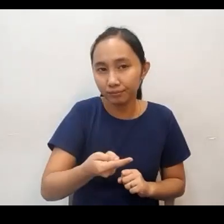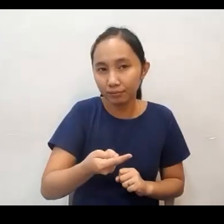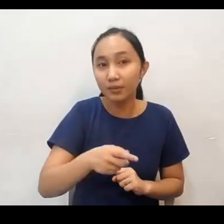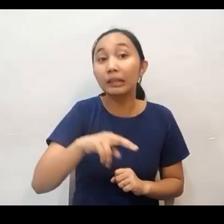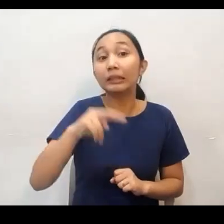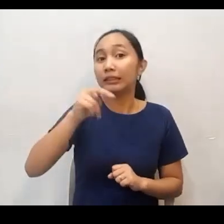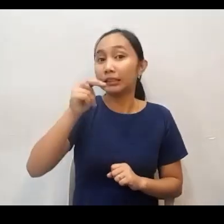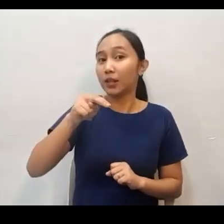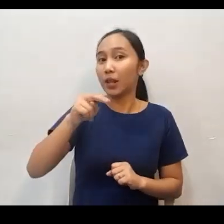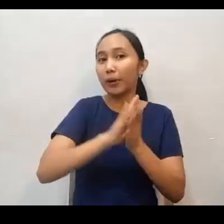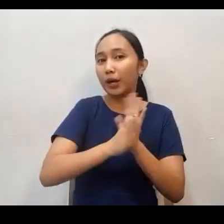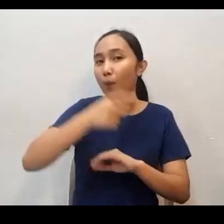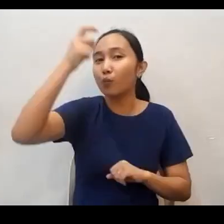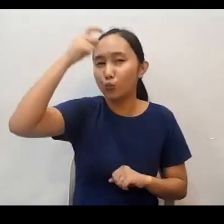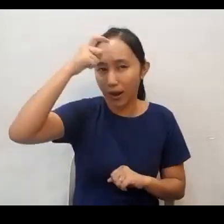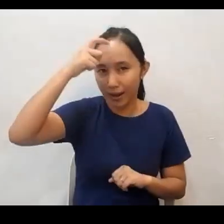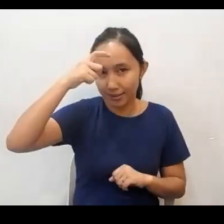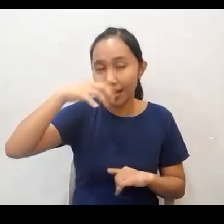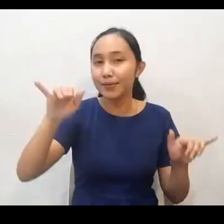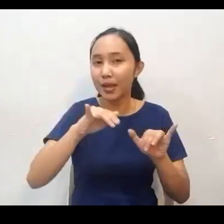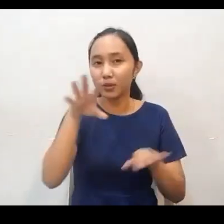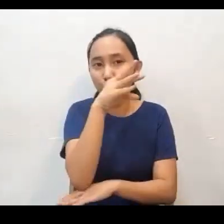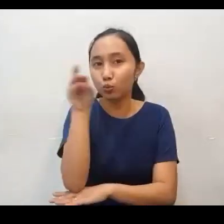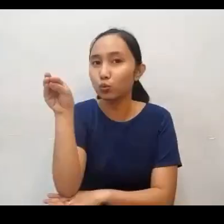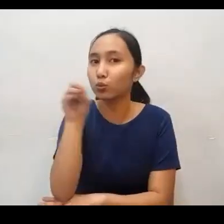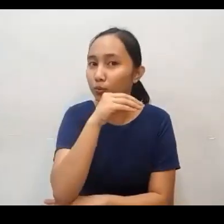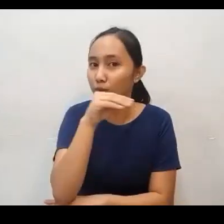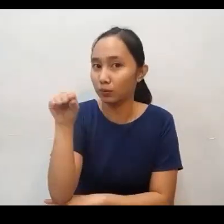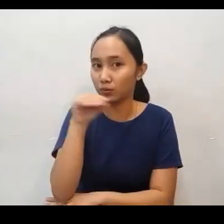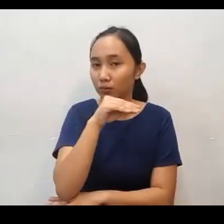Kaya nga, sinasabi po ng Biblia, maging matalino kayong gaya ng mga ahas.